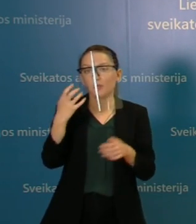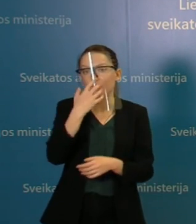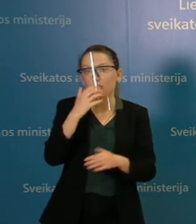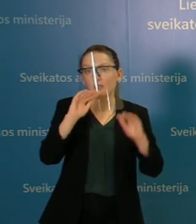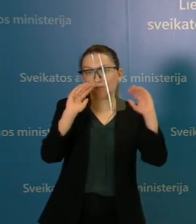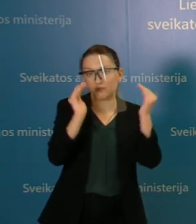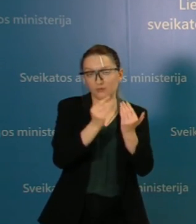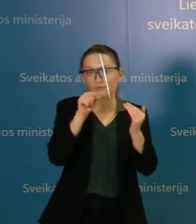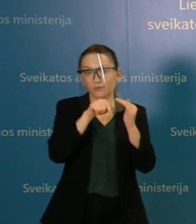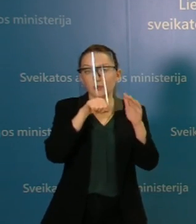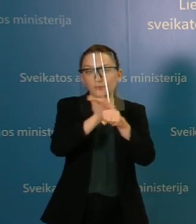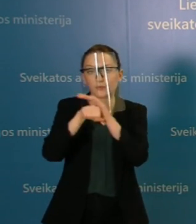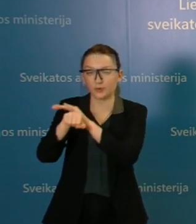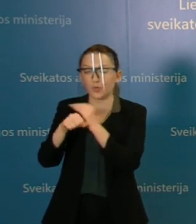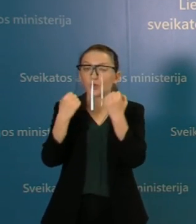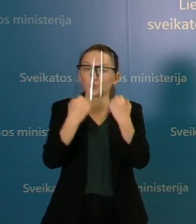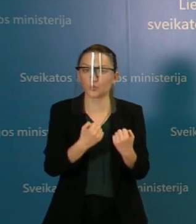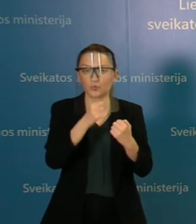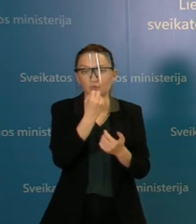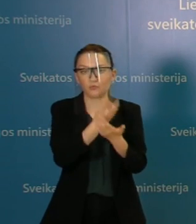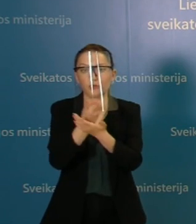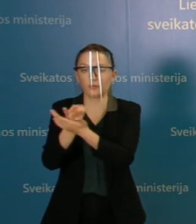terapijos skyrėje, tai, aišku, jie yra sunkūs lygoni.